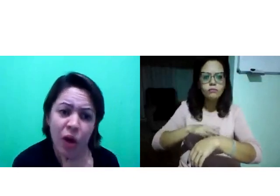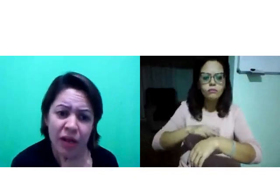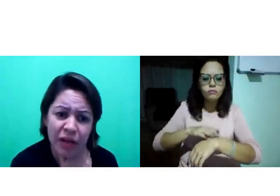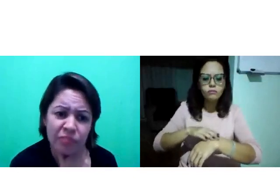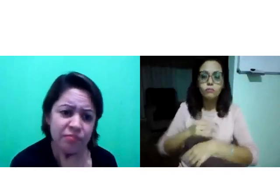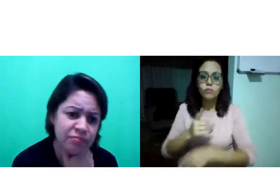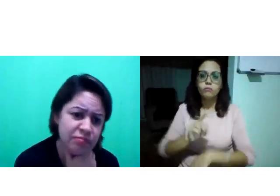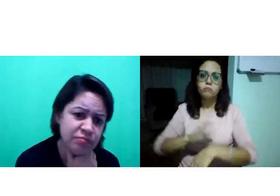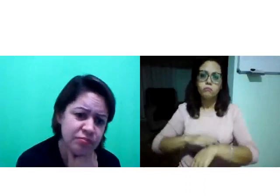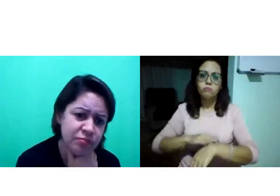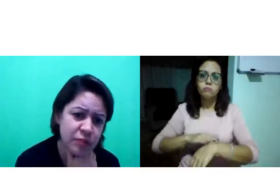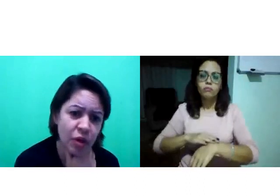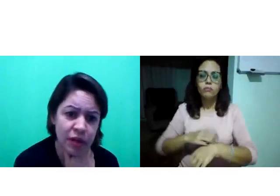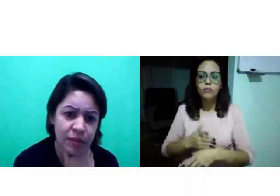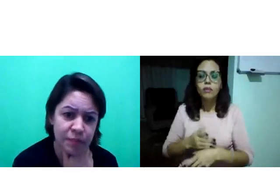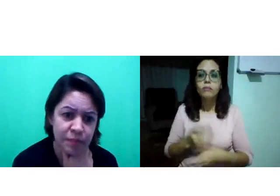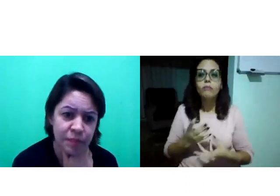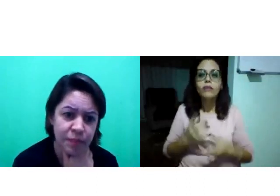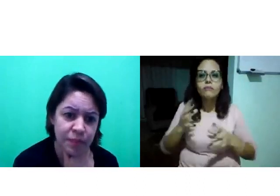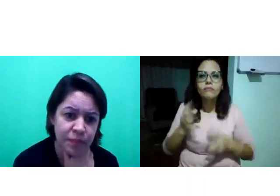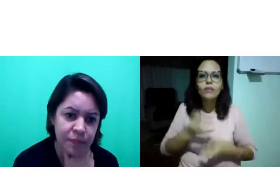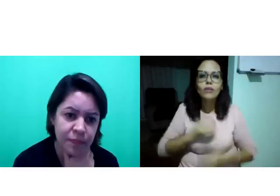hora, hora.